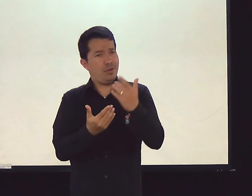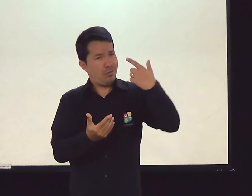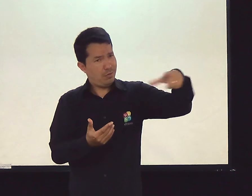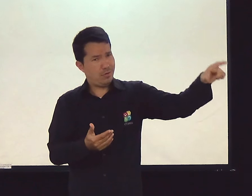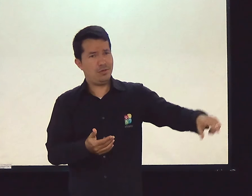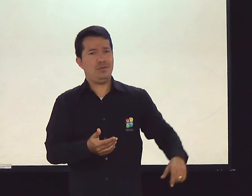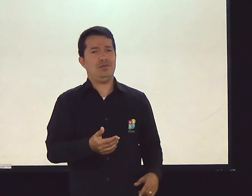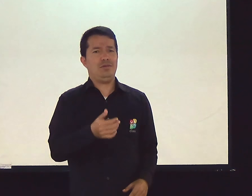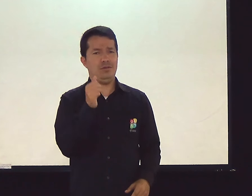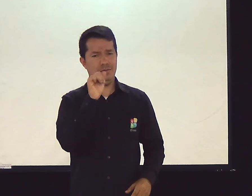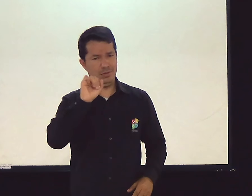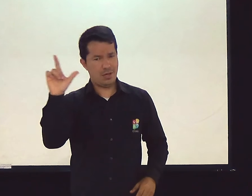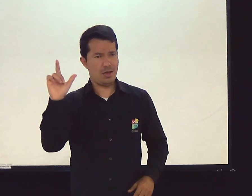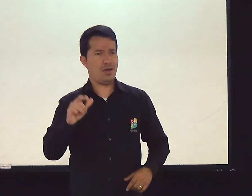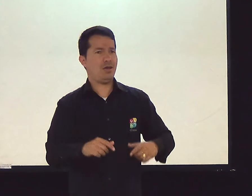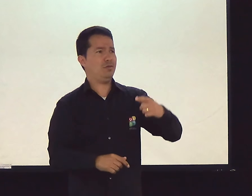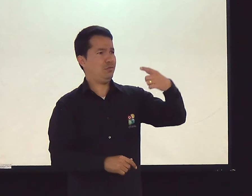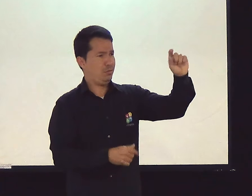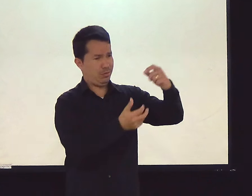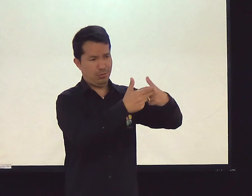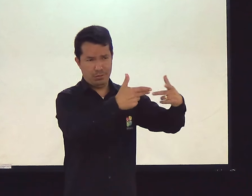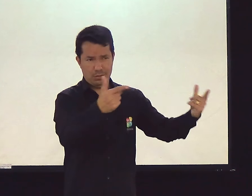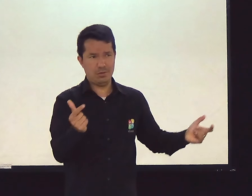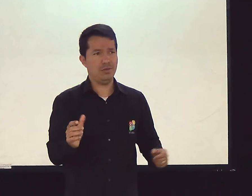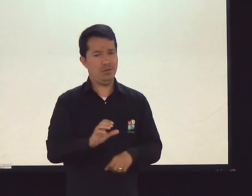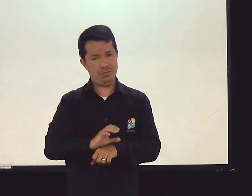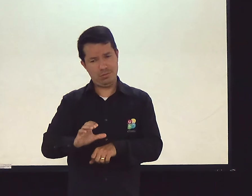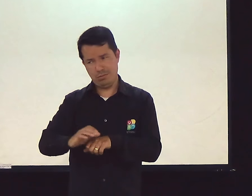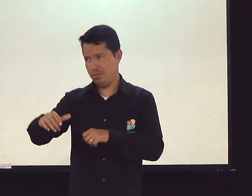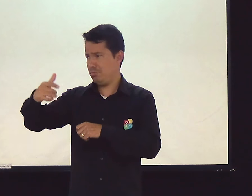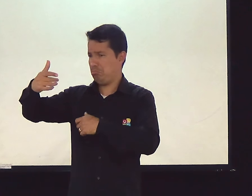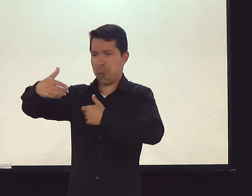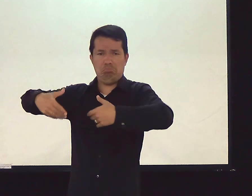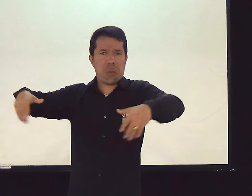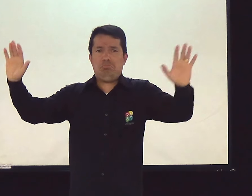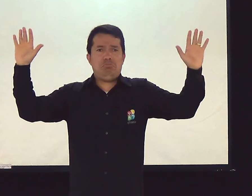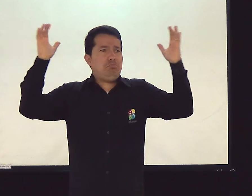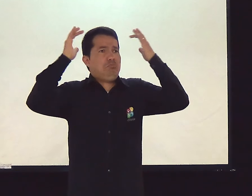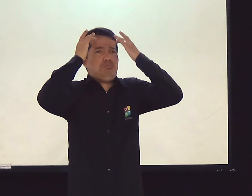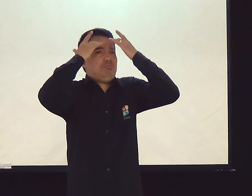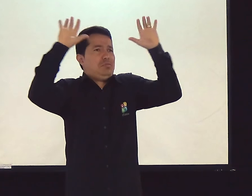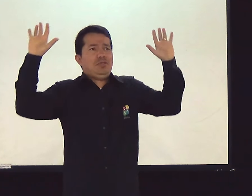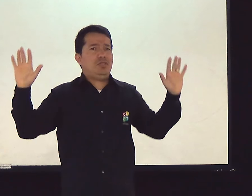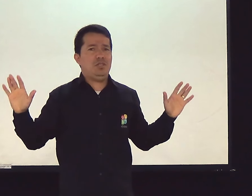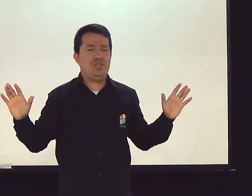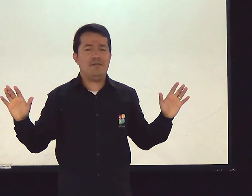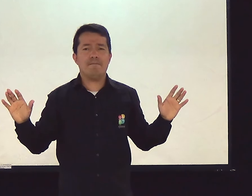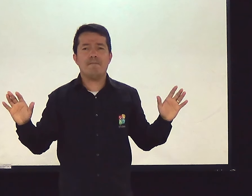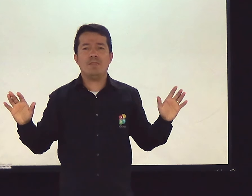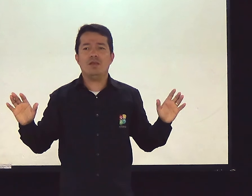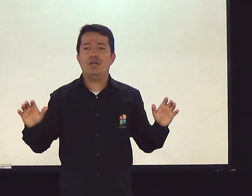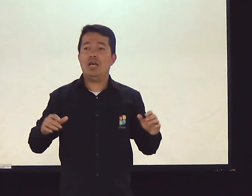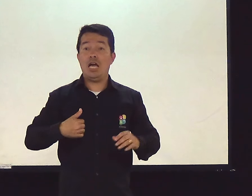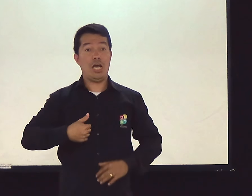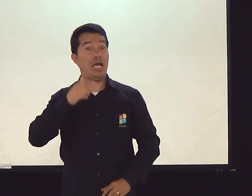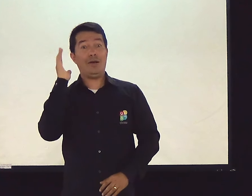Ué, vai para outra escola, fazer algum outro curso, vai aprender outra versão, Outra língua de sinais? Não sei, fazer outra coisa?